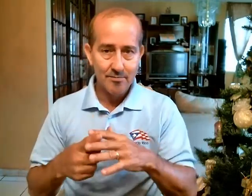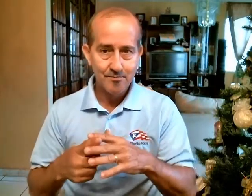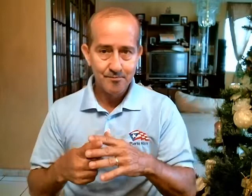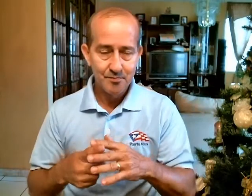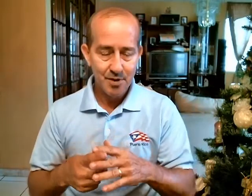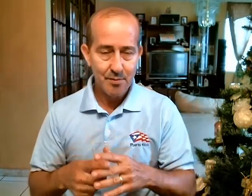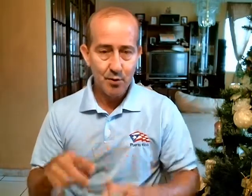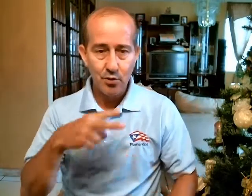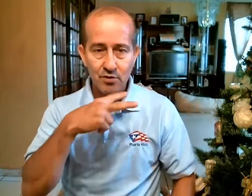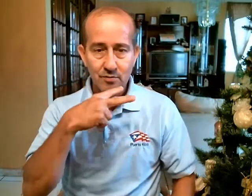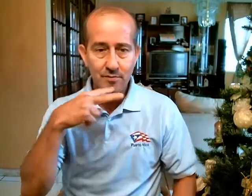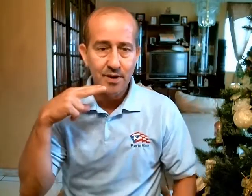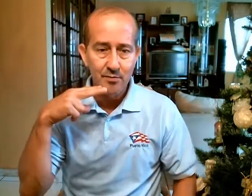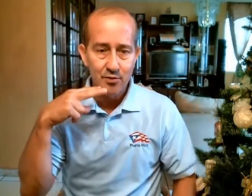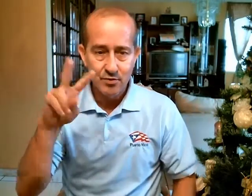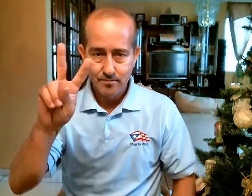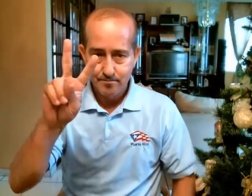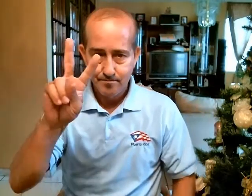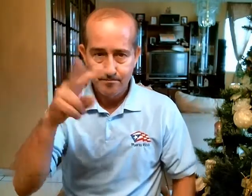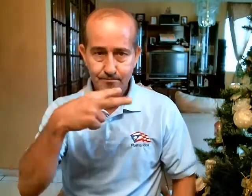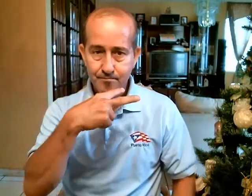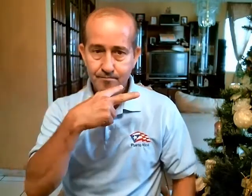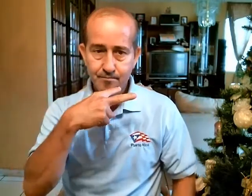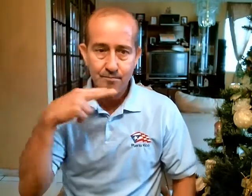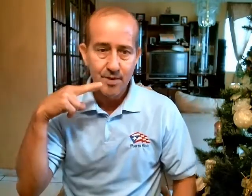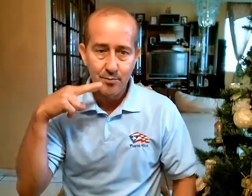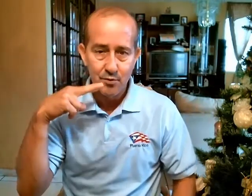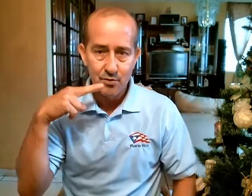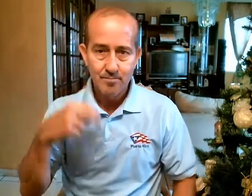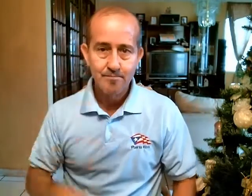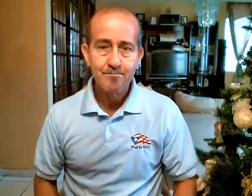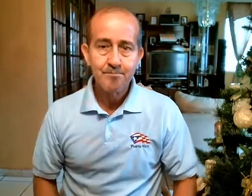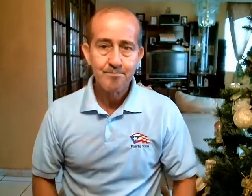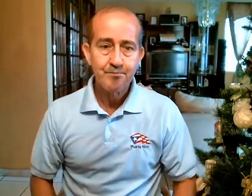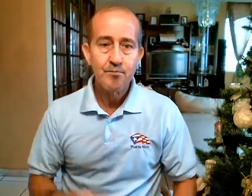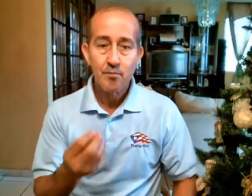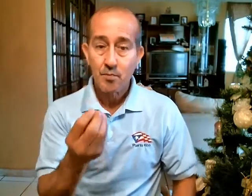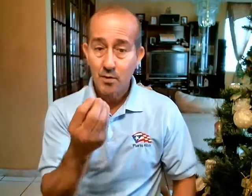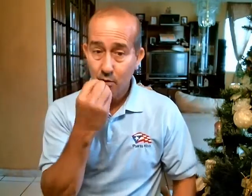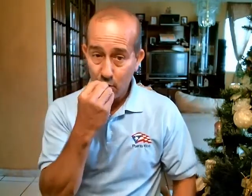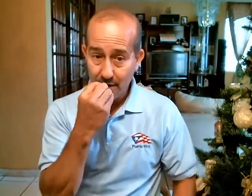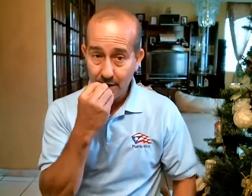primero con los verbos Verbos Comer